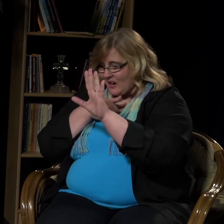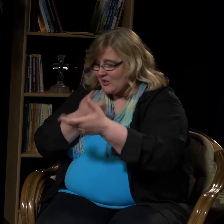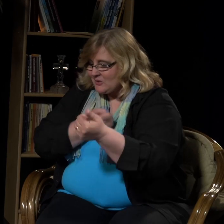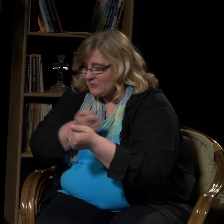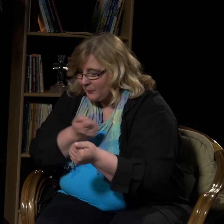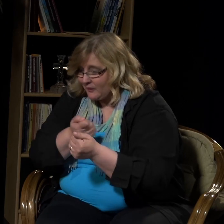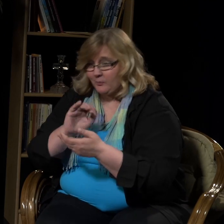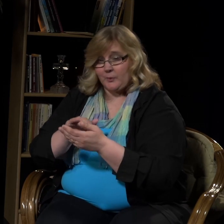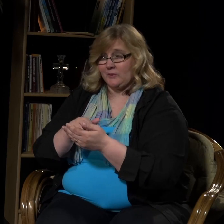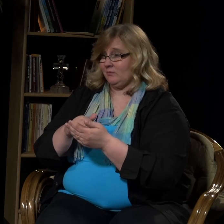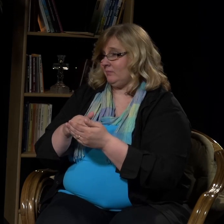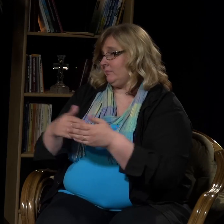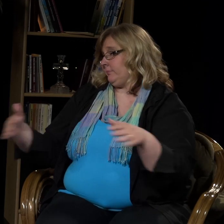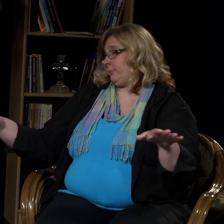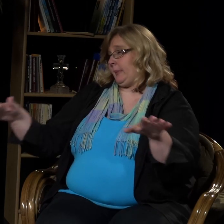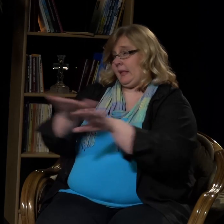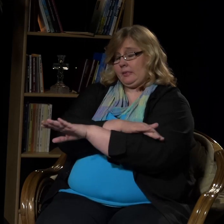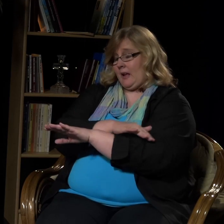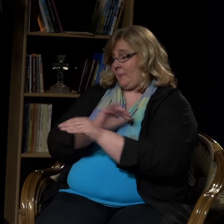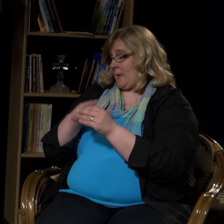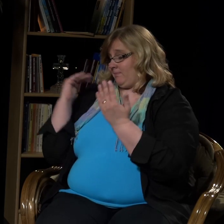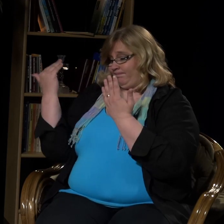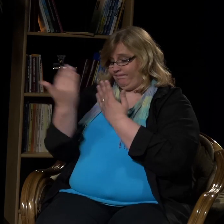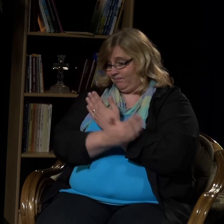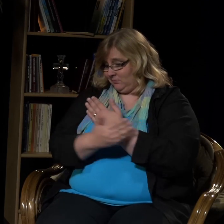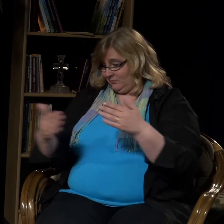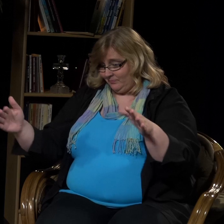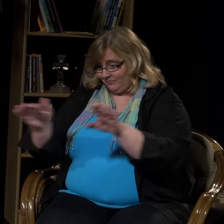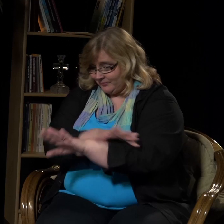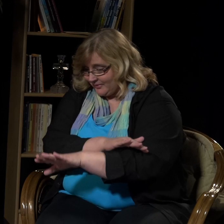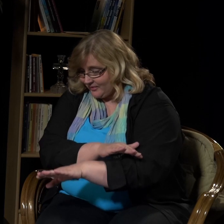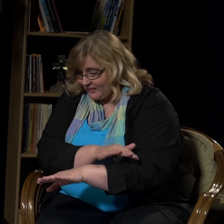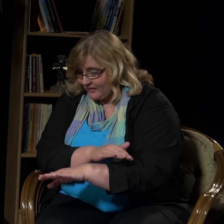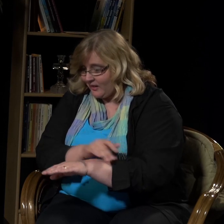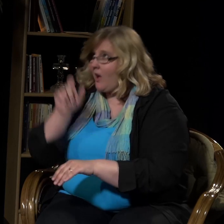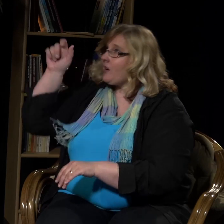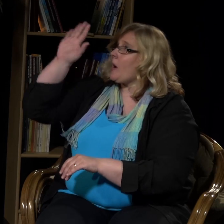Teidän syntinne peittävät teiltä hänen kasvonsa niin, ettei hän kuule.